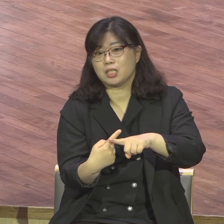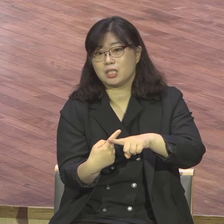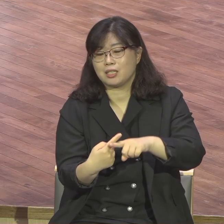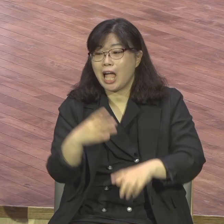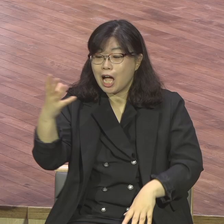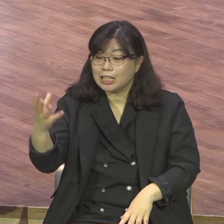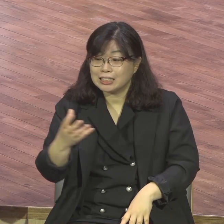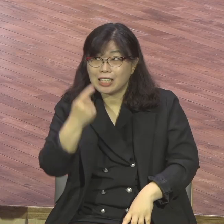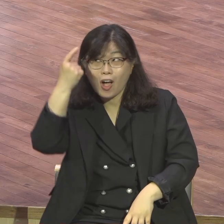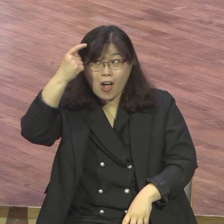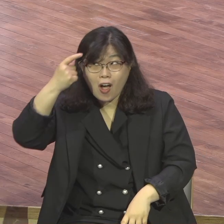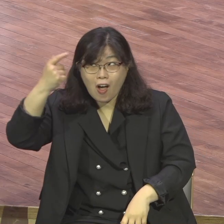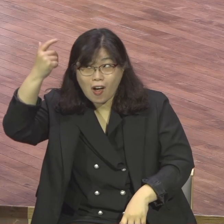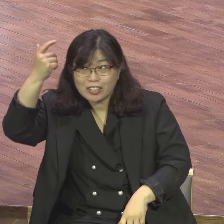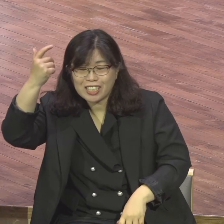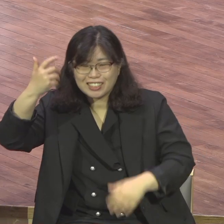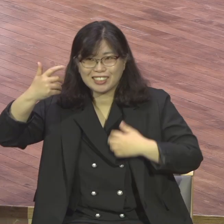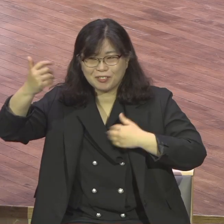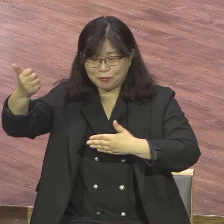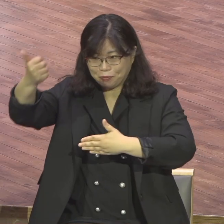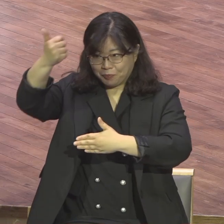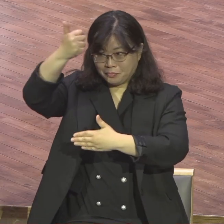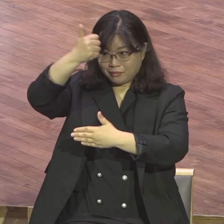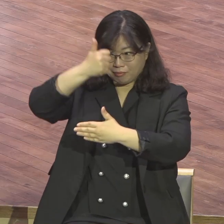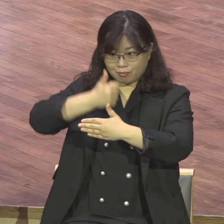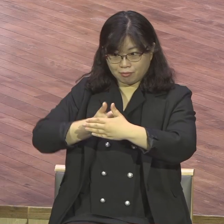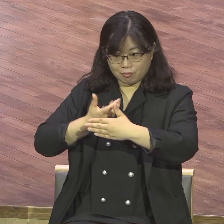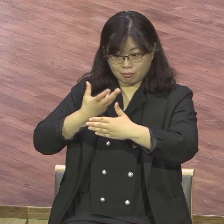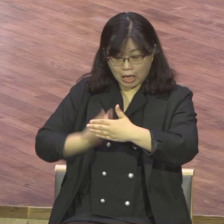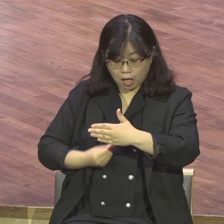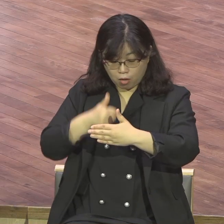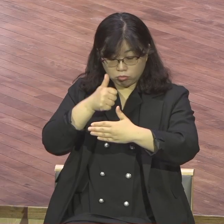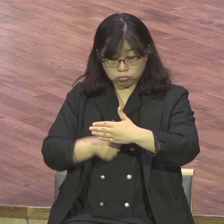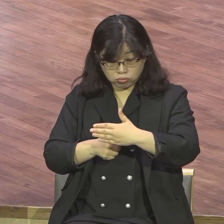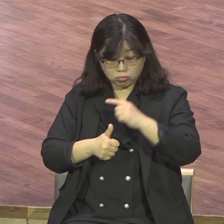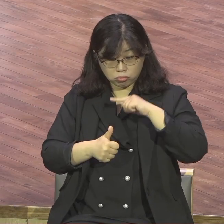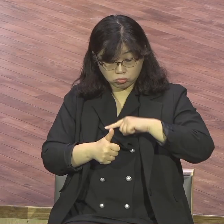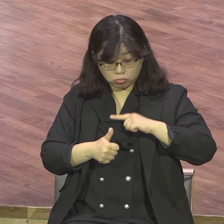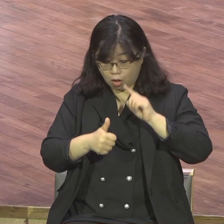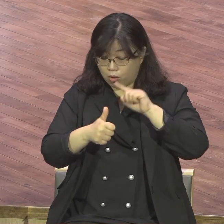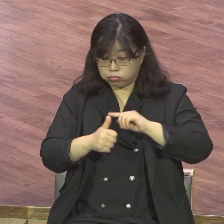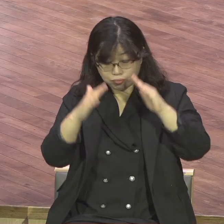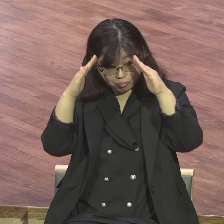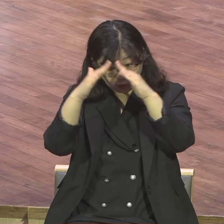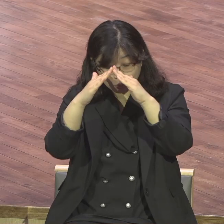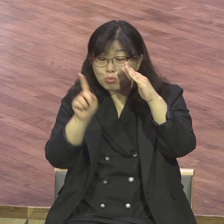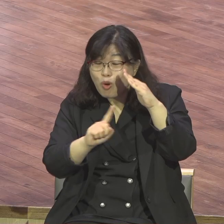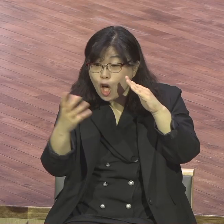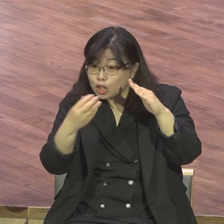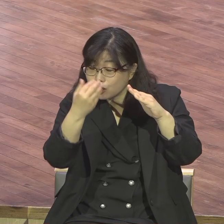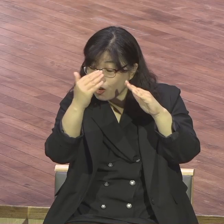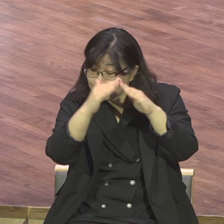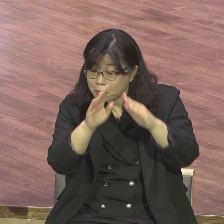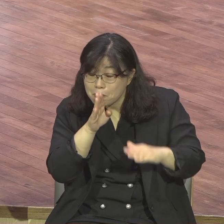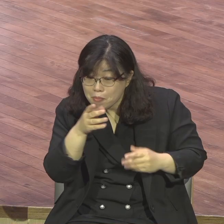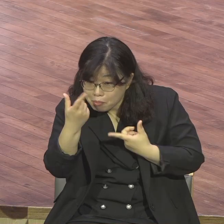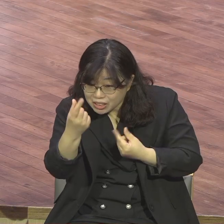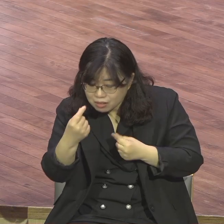우리 안에 임재해 계시기 때문에 성전이란 말이에요 주님이 계신 게 성전인데 이건 예배당이요 우리가